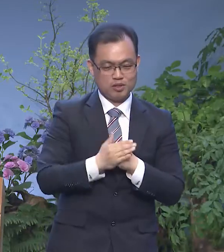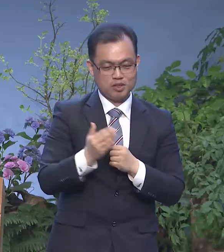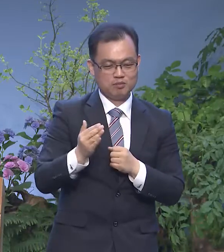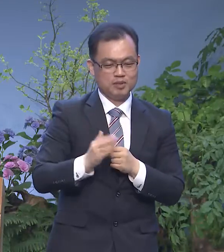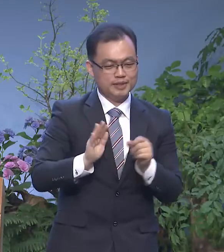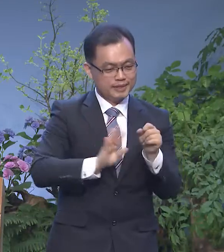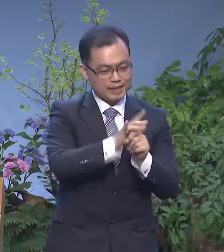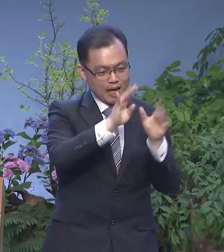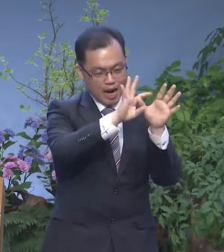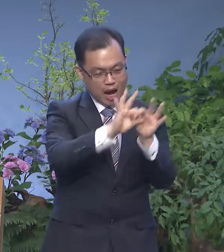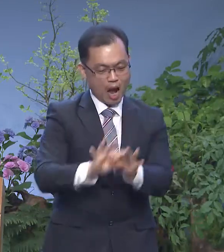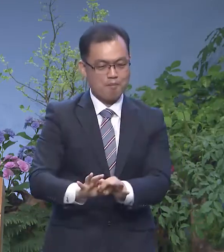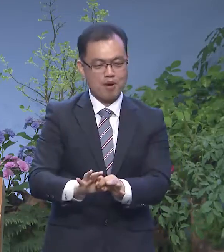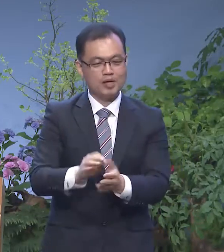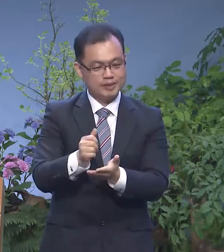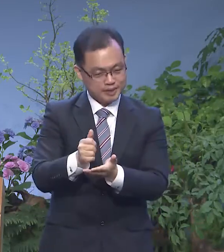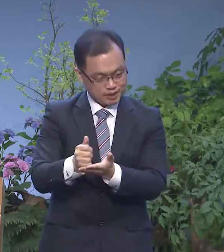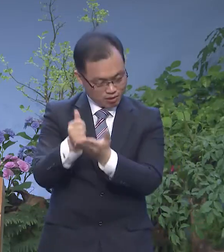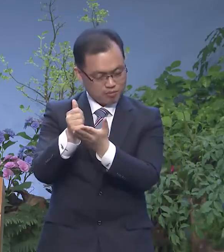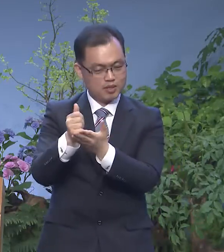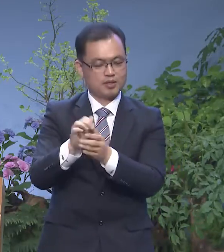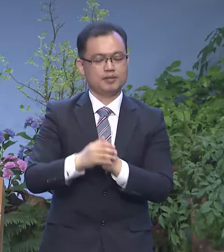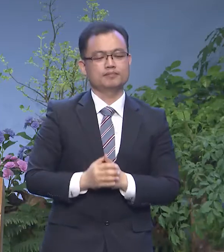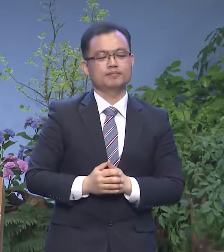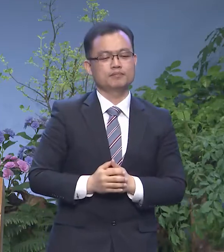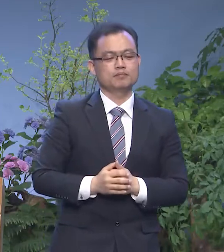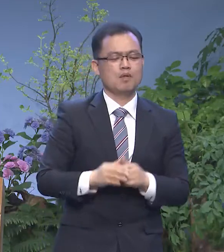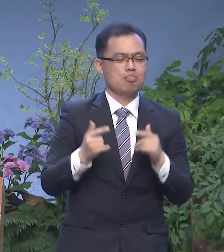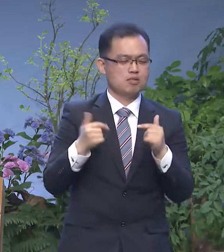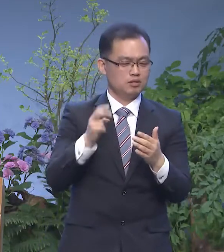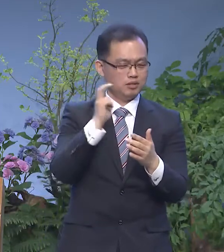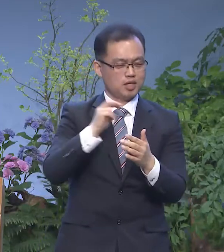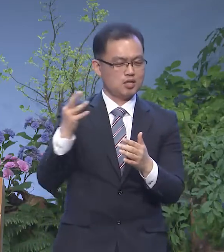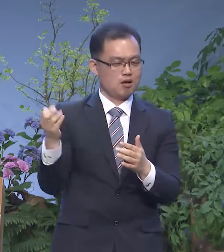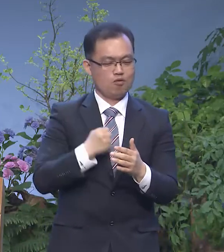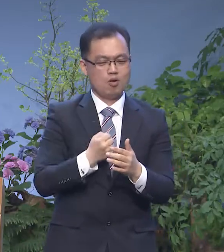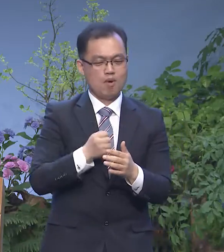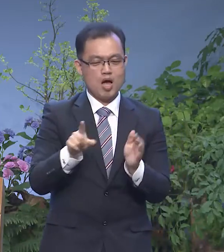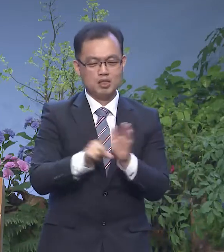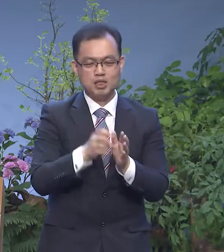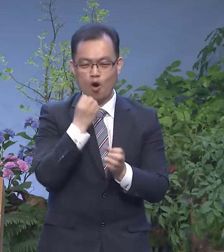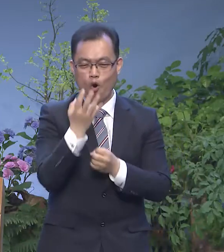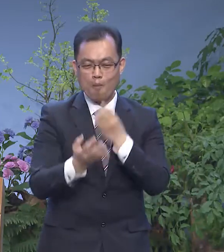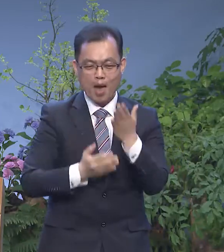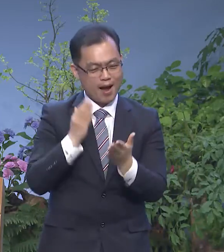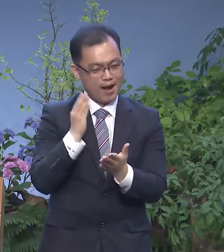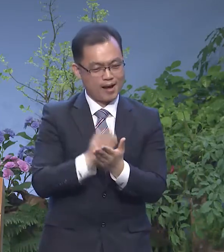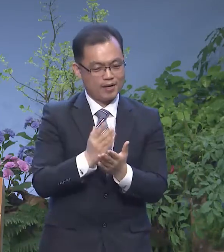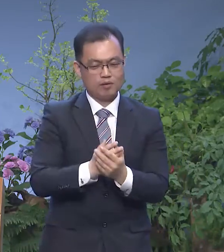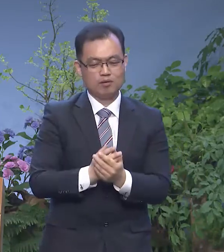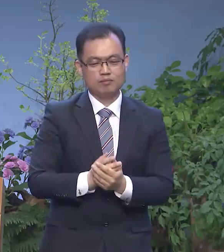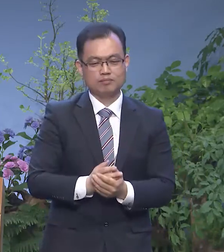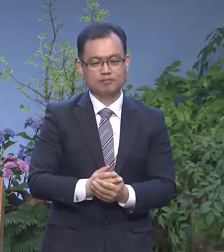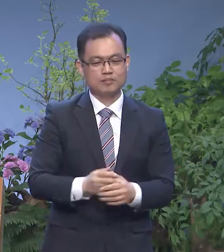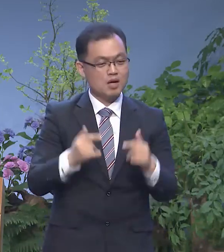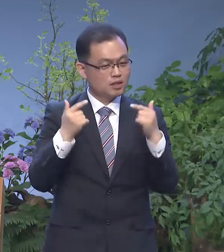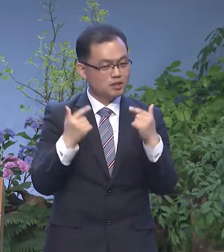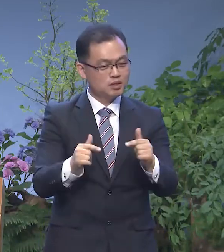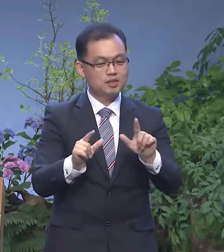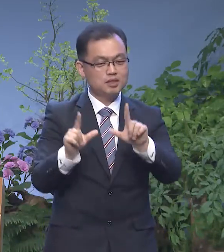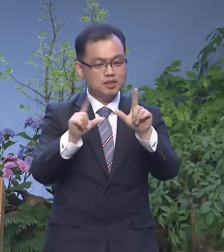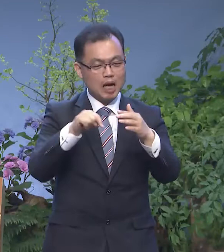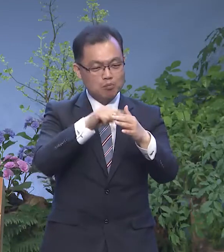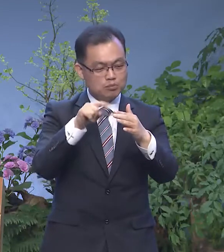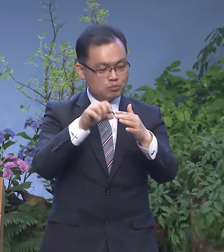사랑하며 승기리 우리가 늘 찬양으로만 우리의 신앙을 고백하는 것이 아니라 우리가 일상의 삶